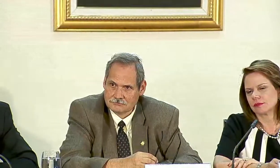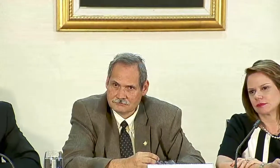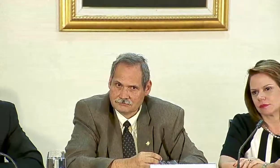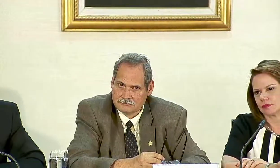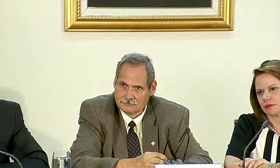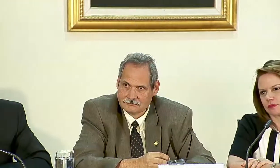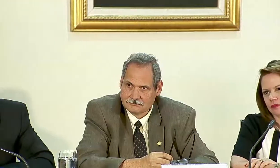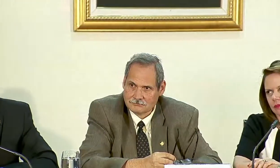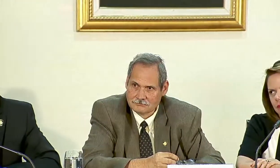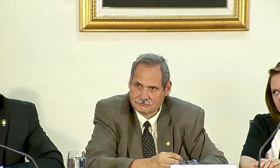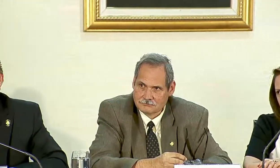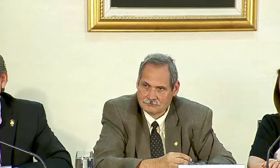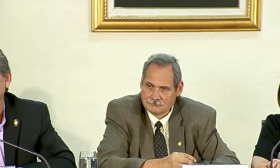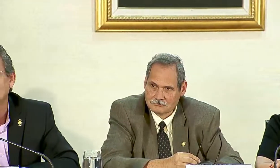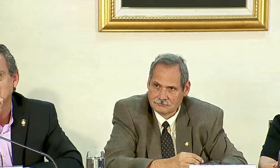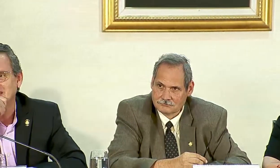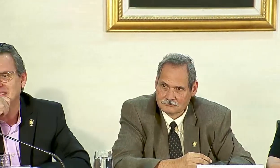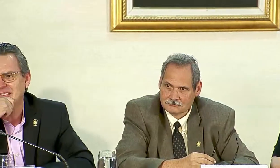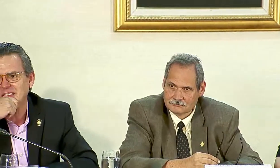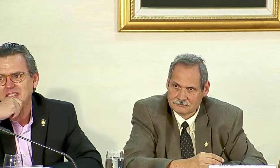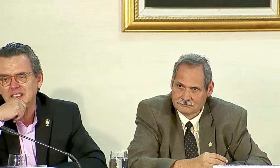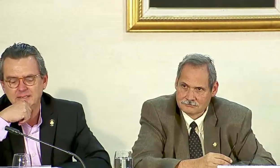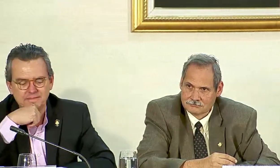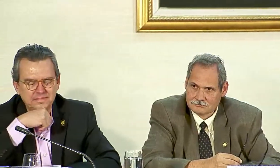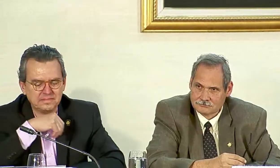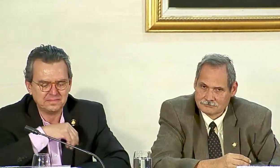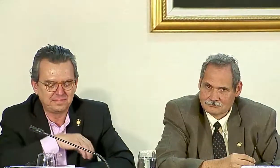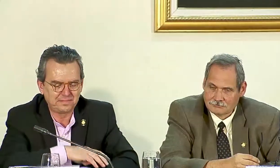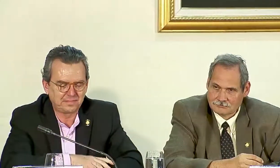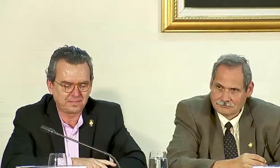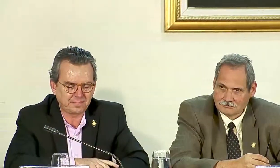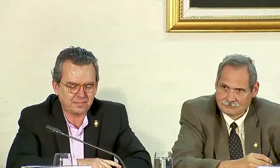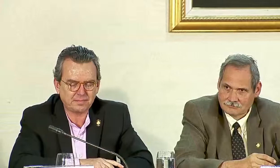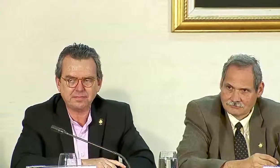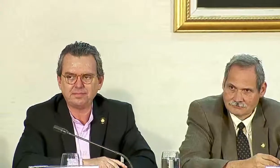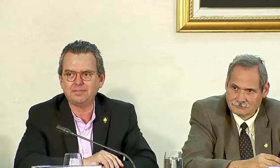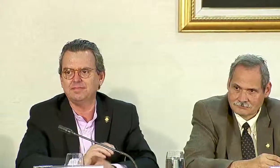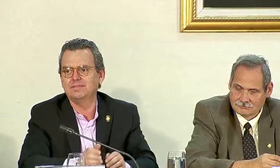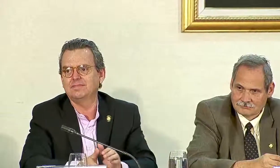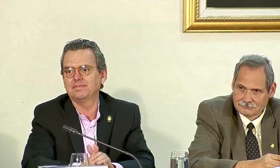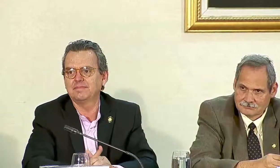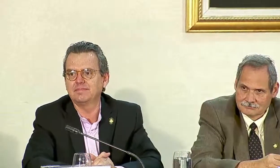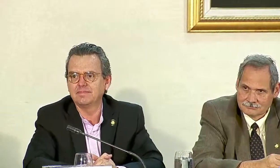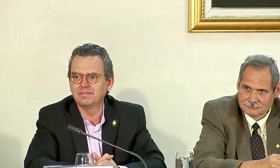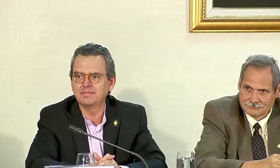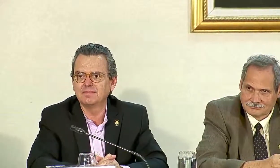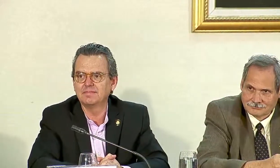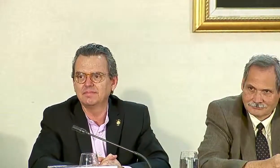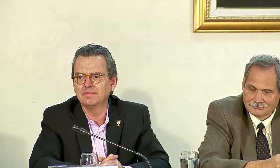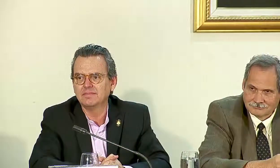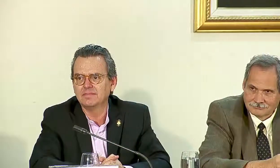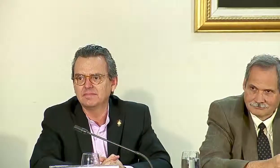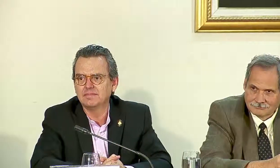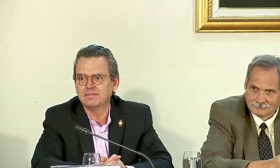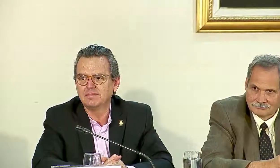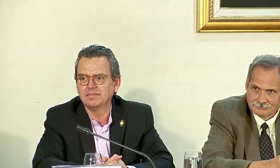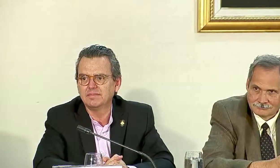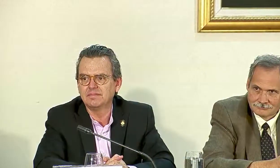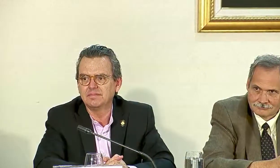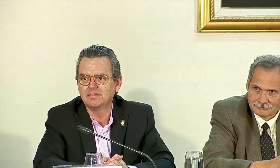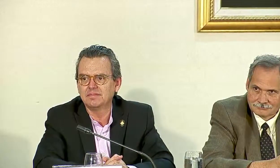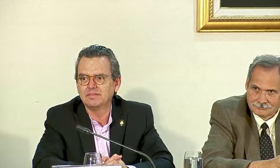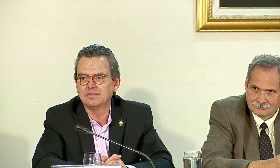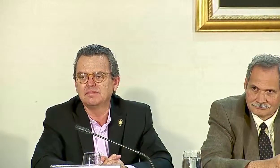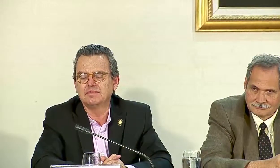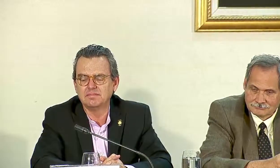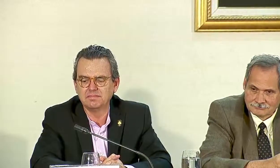Buenas tardes, doña Anita, ¿cómo está? Sí, lista de espera. Sin embargo, hace unos minutos el director del Hospital México